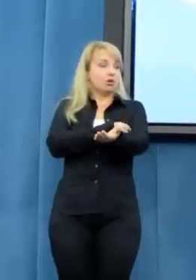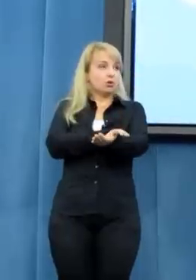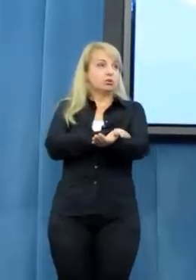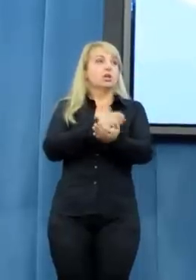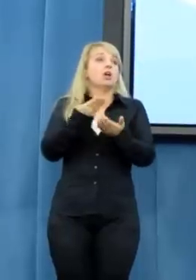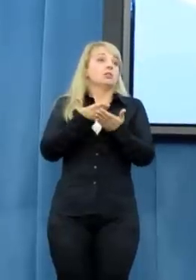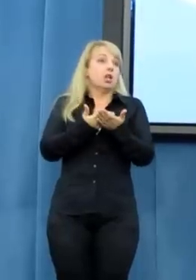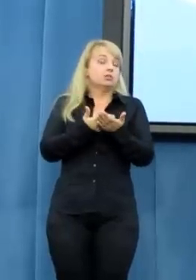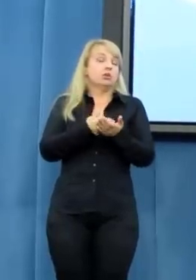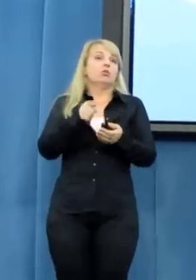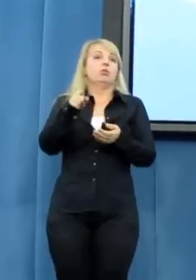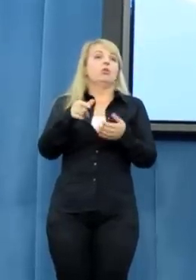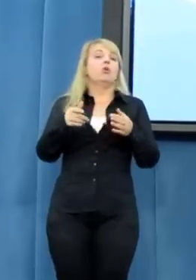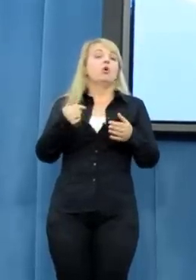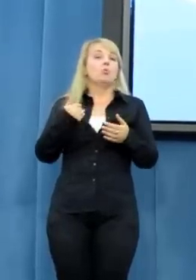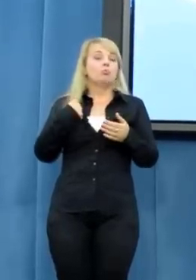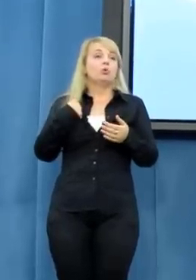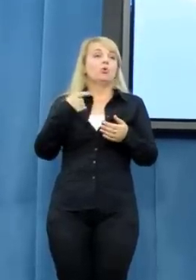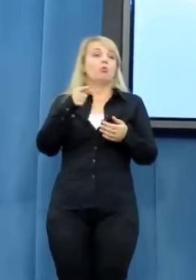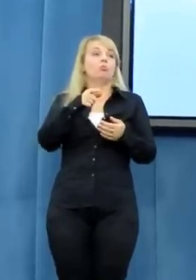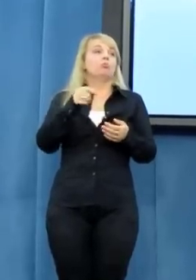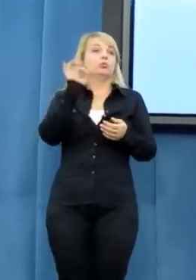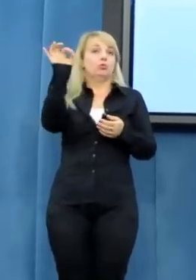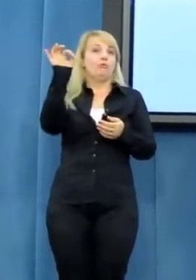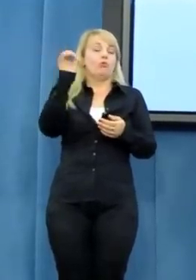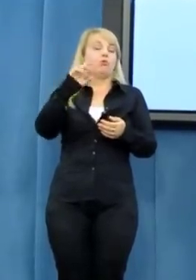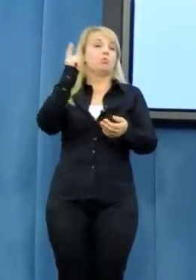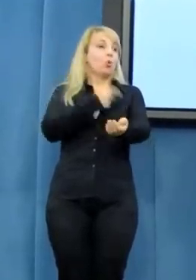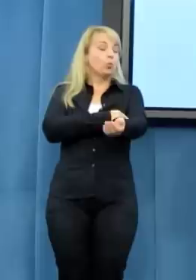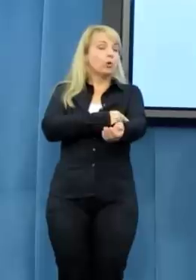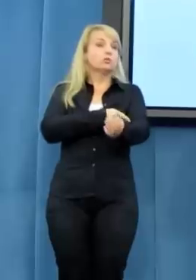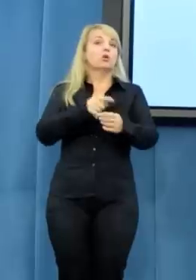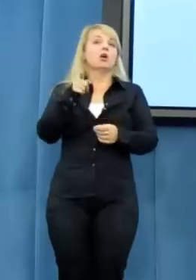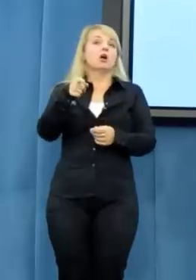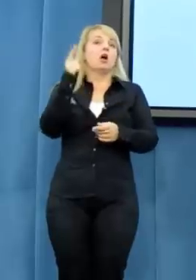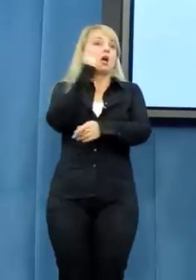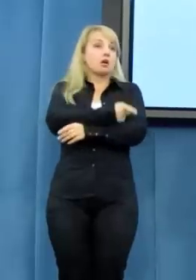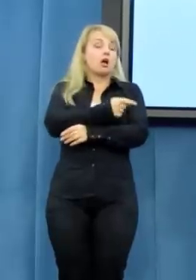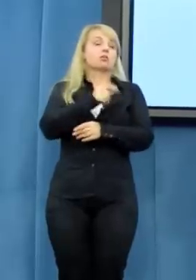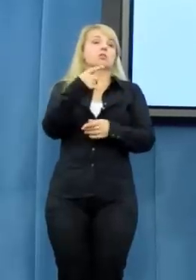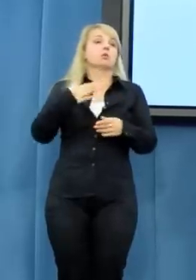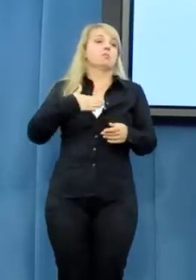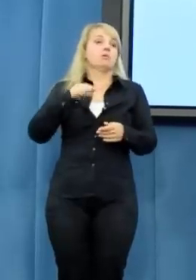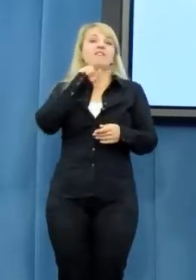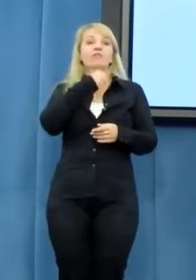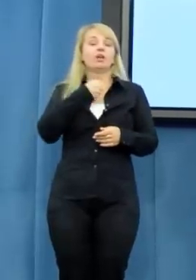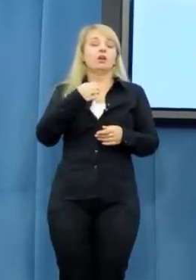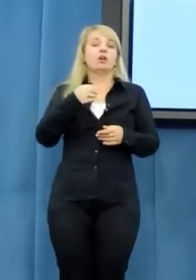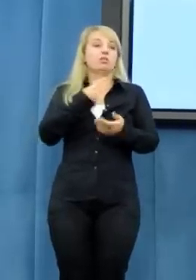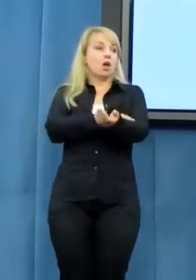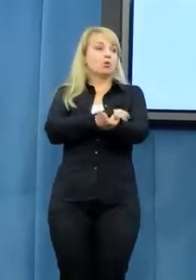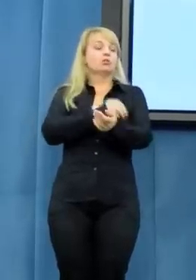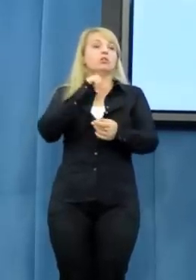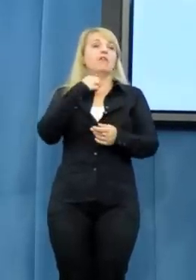I jakby z tego, myślę, konkluzje są jasne. A poza tym pytanie, co to